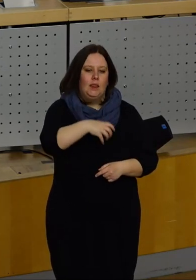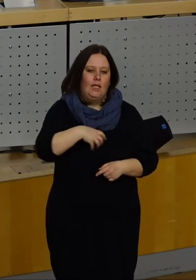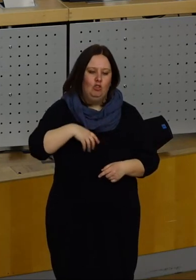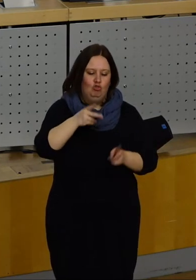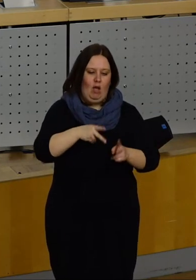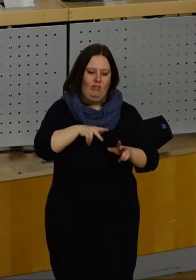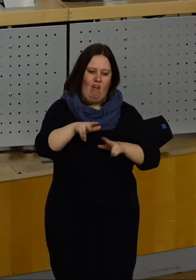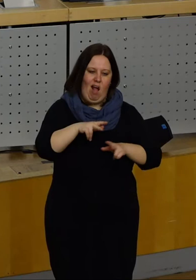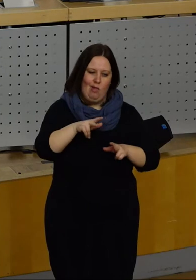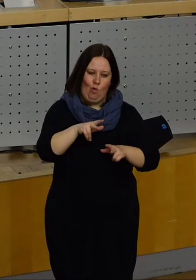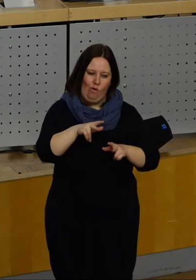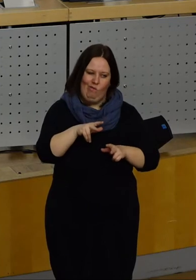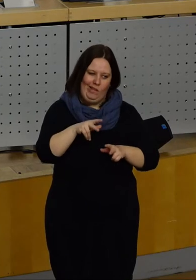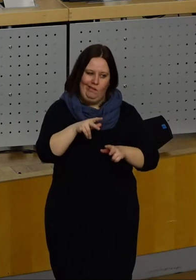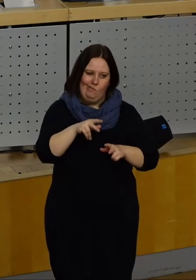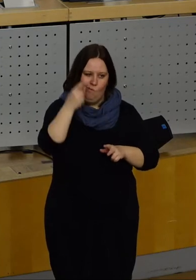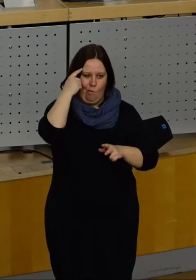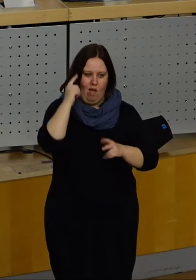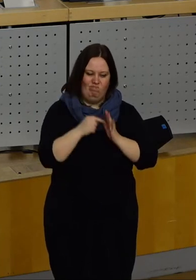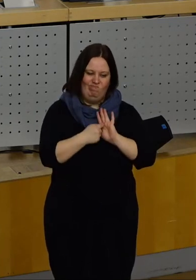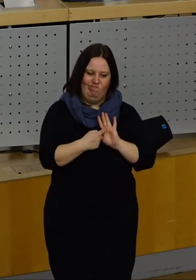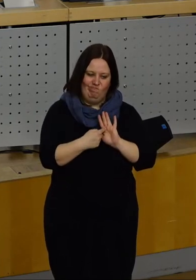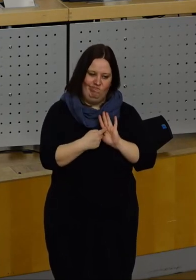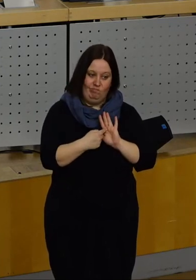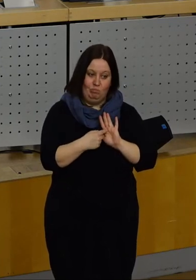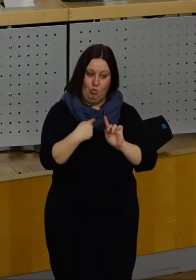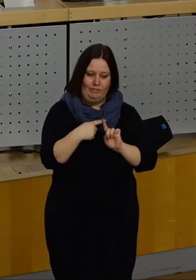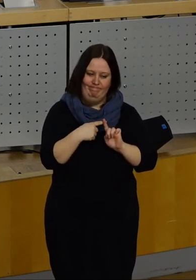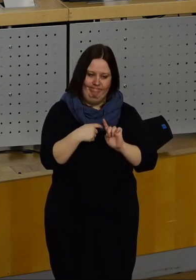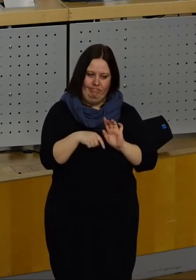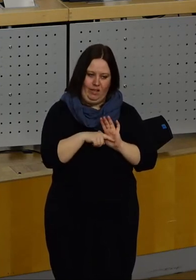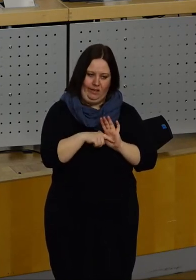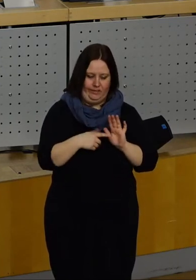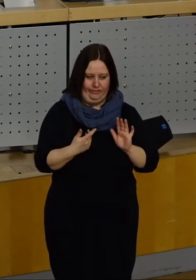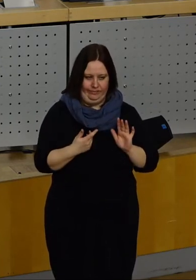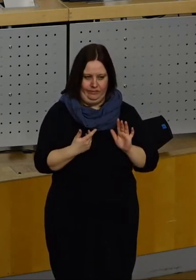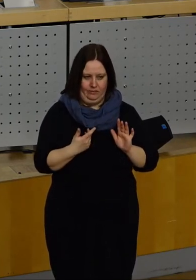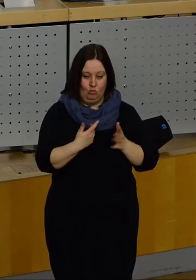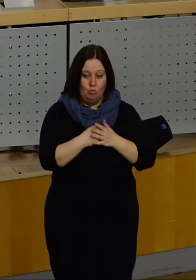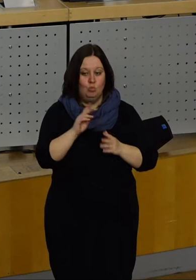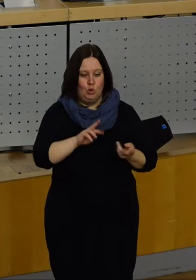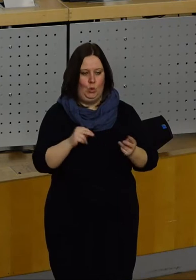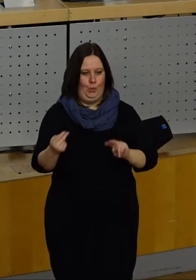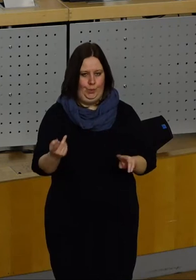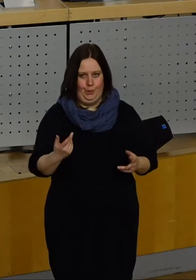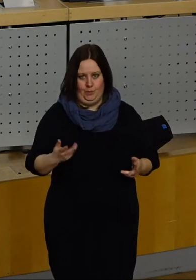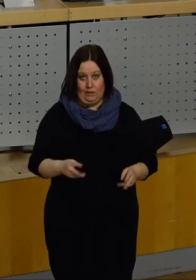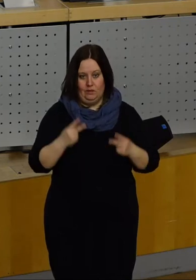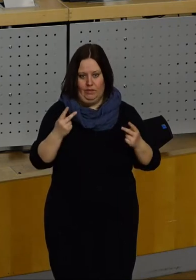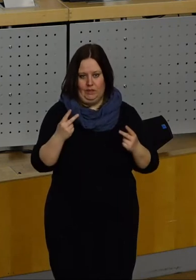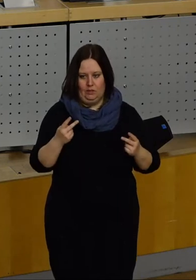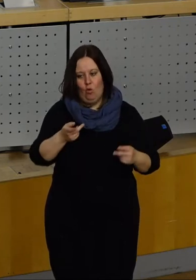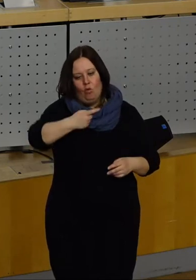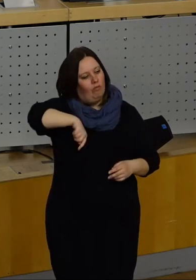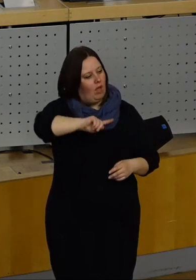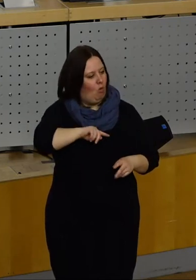momentan nicht der beste und das ist, bitteschön, ein politisches Problem, meine Damen und Herren. Daran müssen wir dringend arbeiten, denn auch